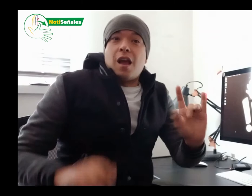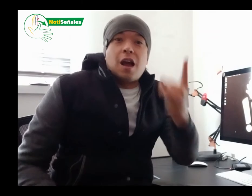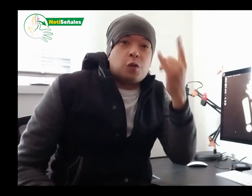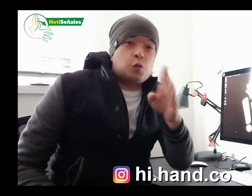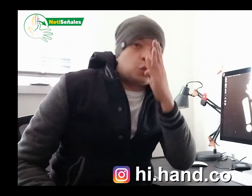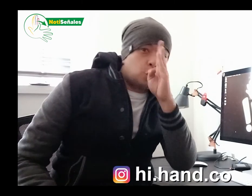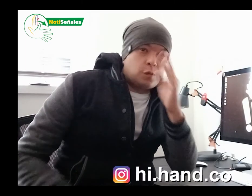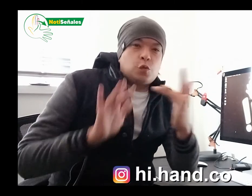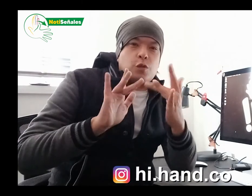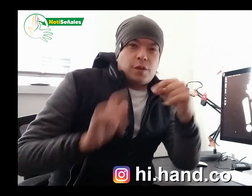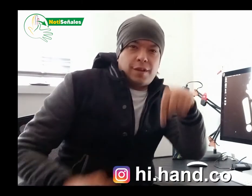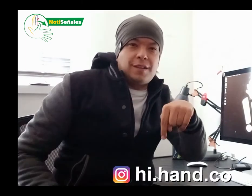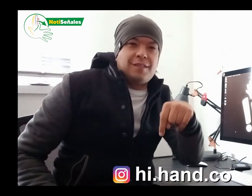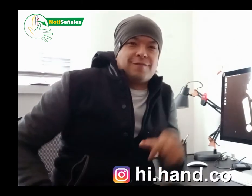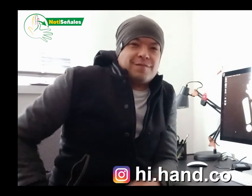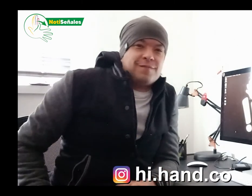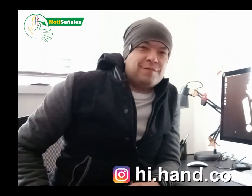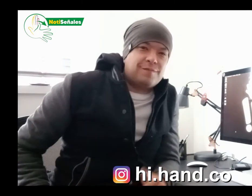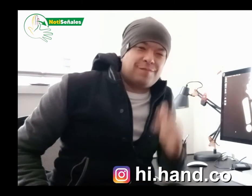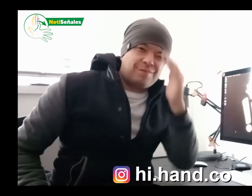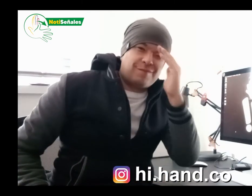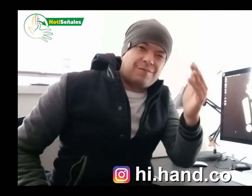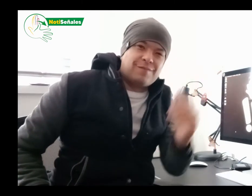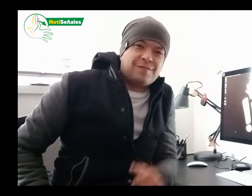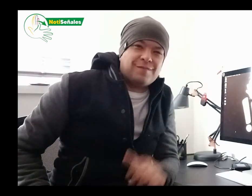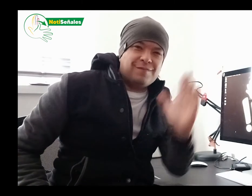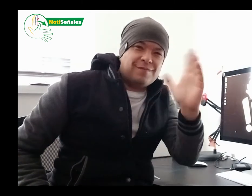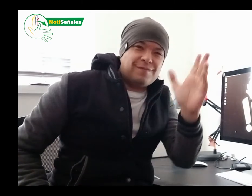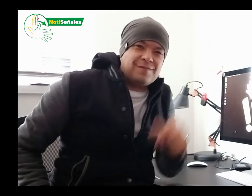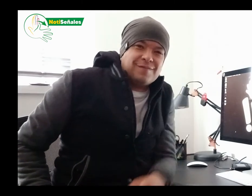Si tienen alguna duda y quieren ponerse en contacto, través de Instagram. Hasta luego.